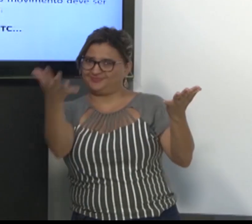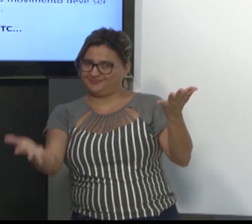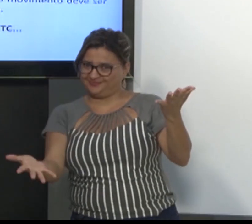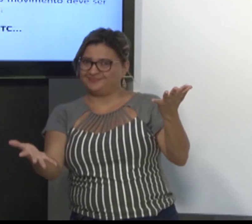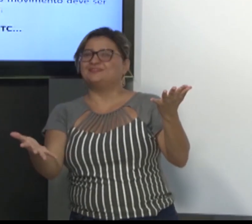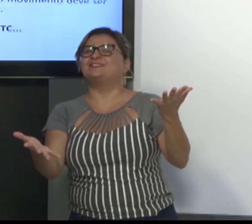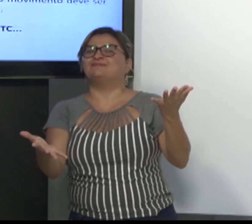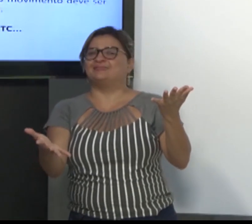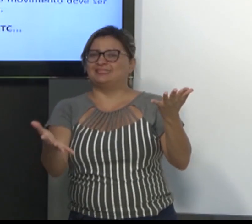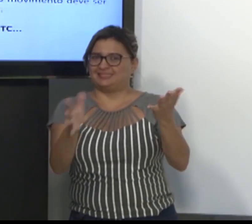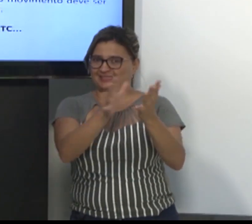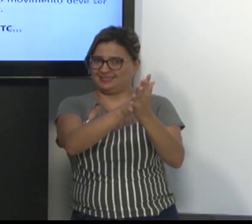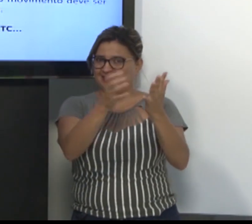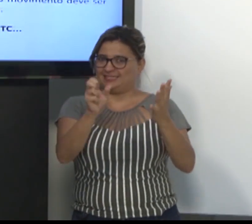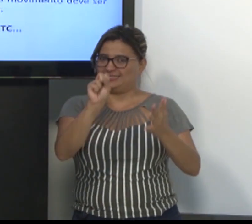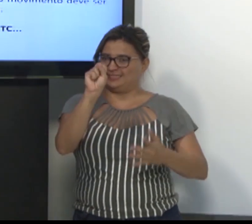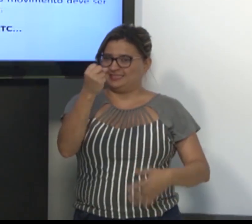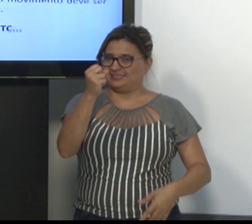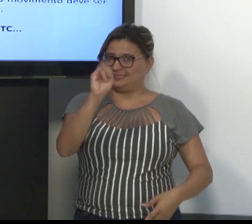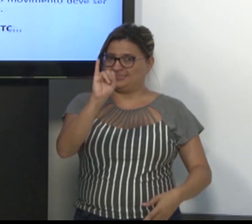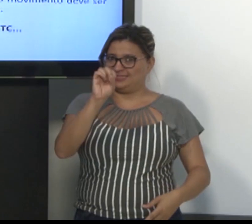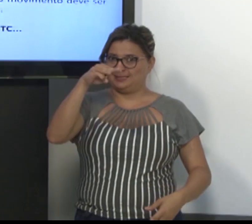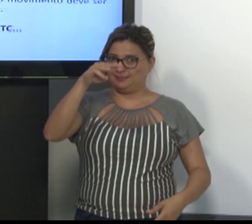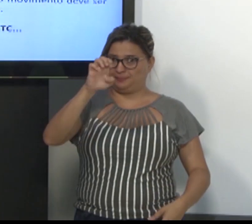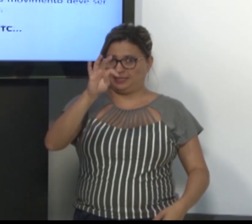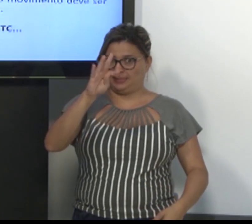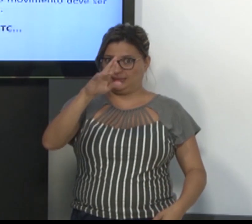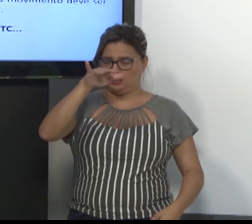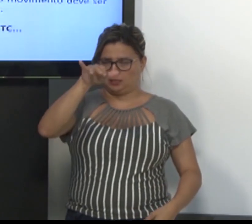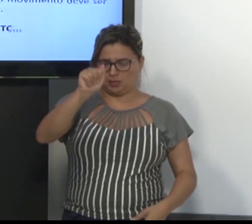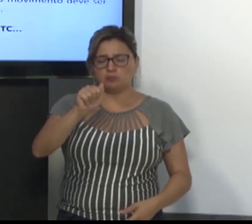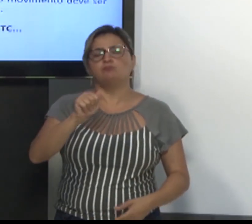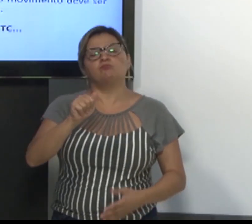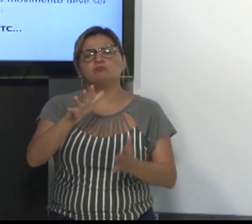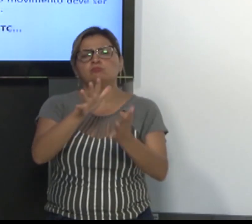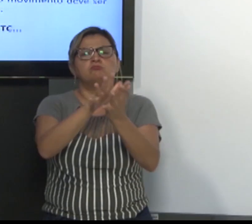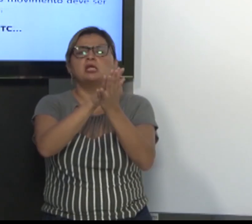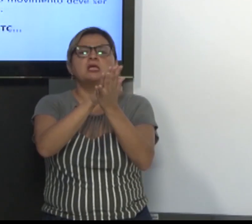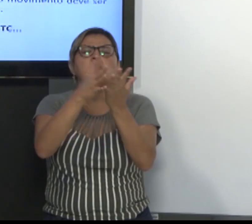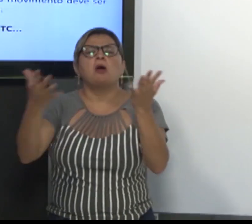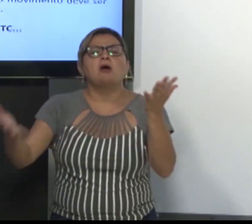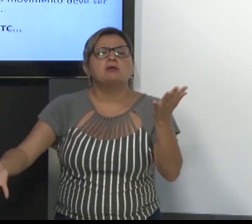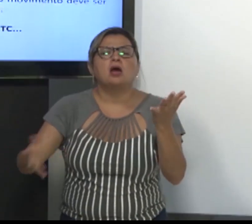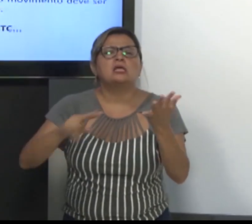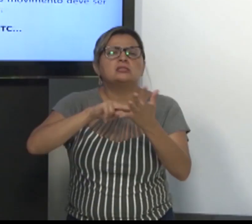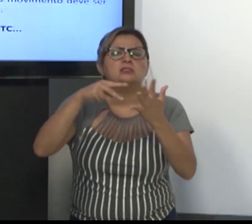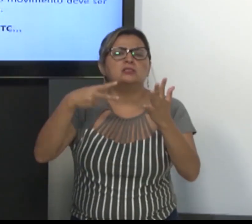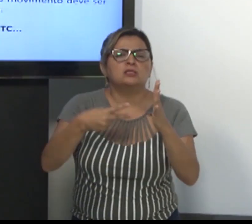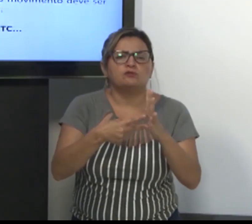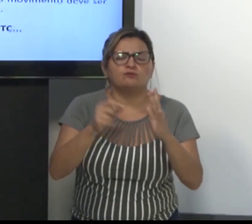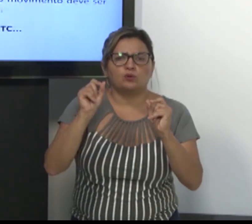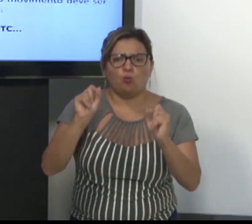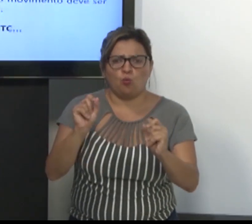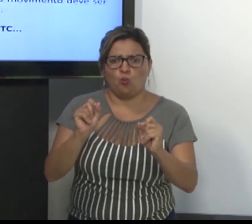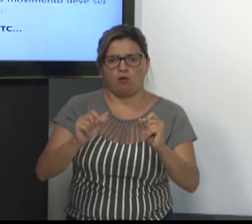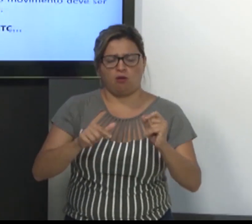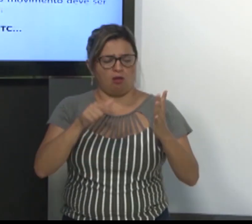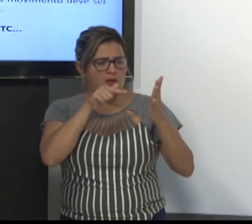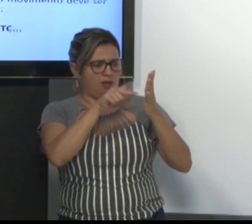qual o significado disso? É quando as duas mãos precisam ter a